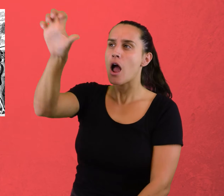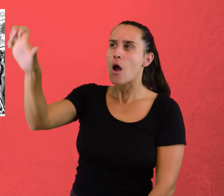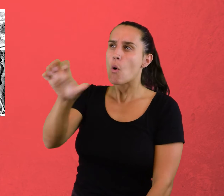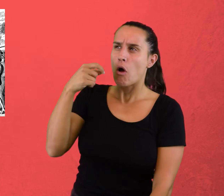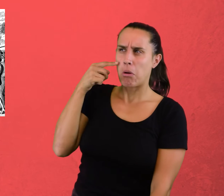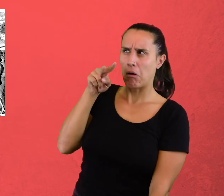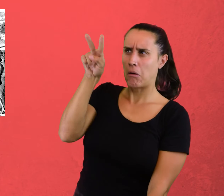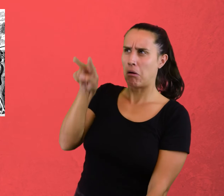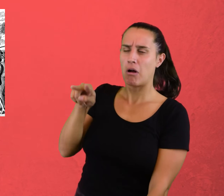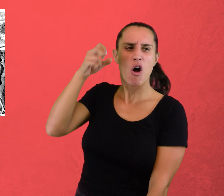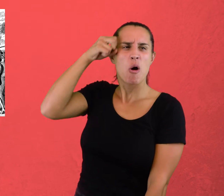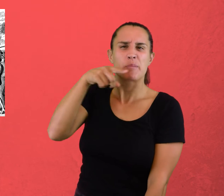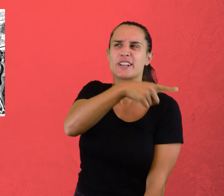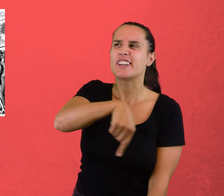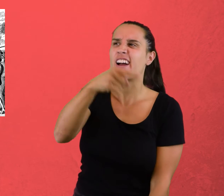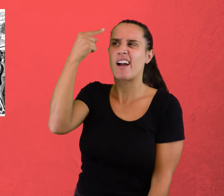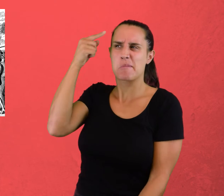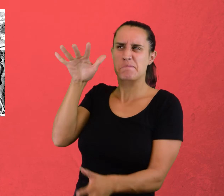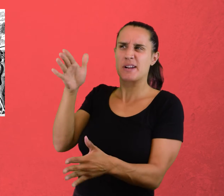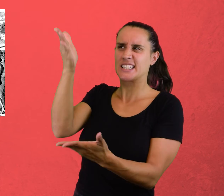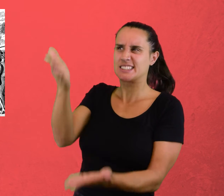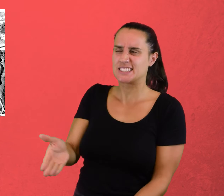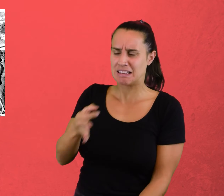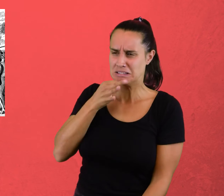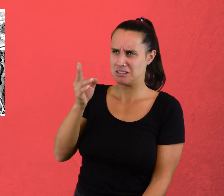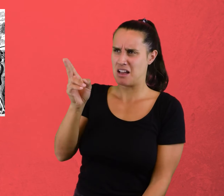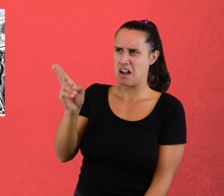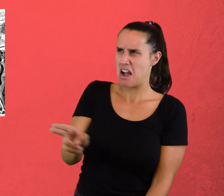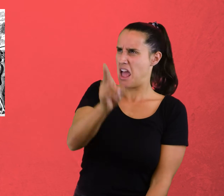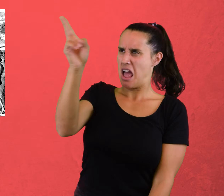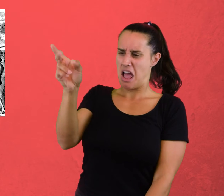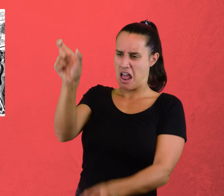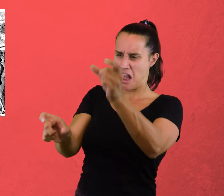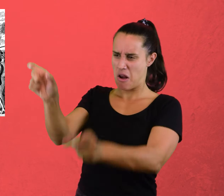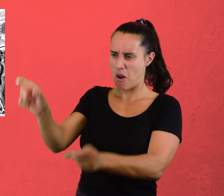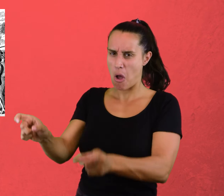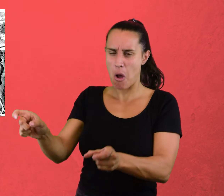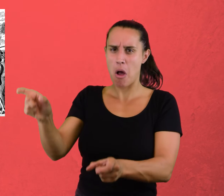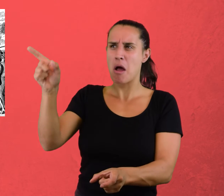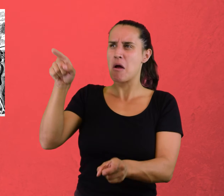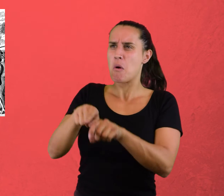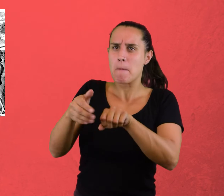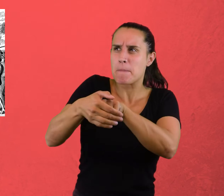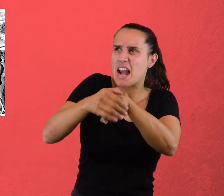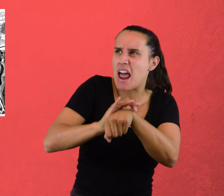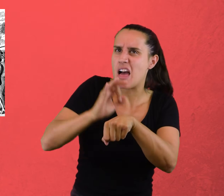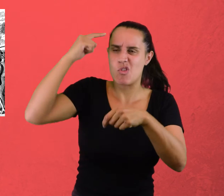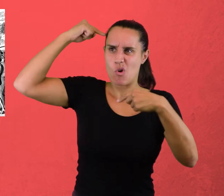Tenían la tez pálida y enfermiza, y eran bellosos como animales, salvo que algunos no tenían pelo alguno en la cabeza.